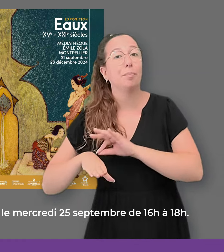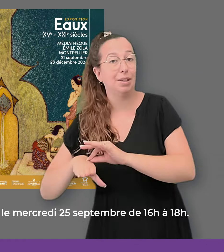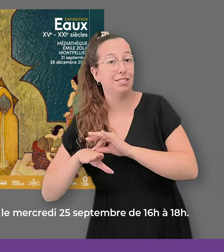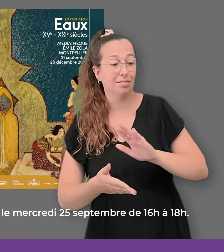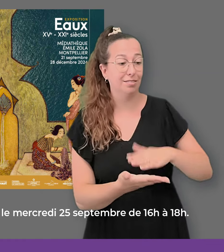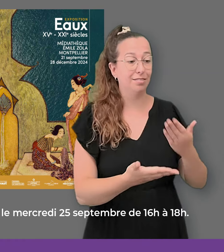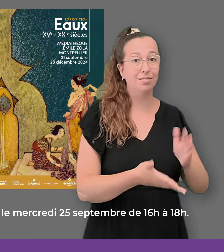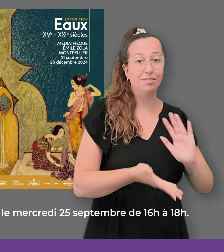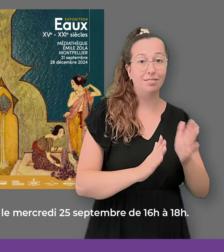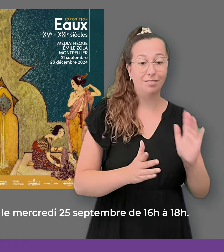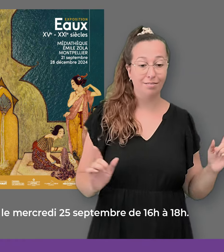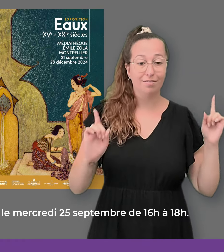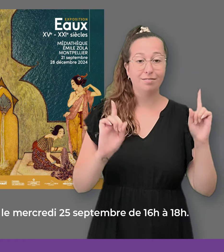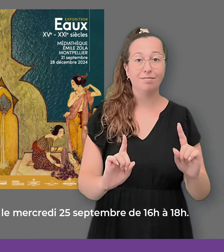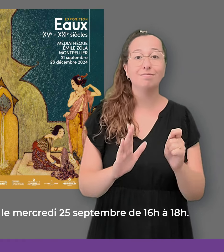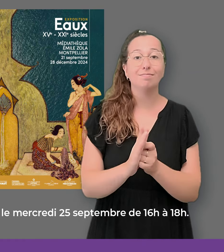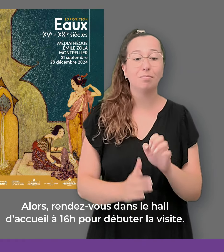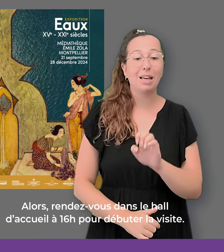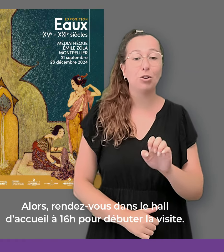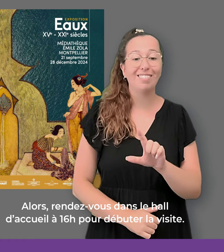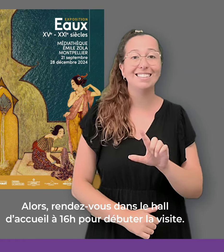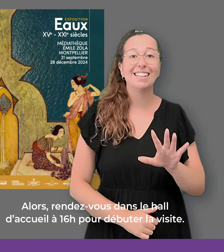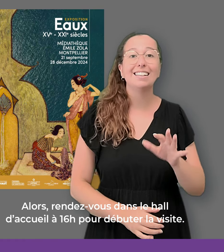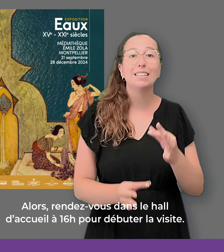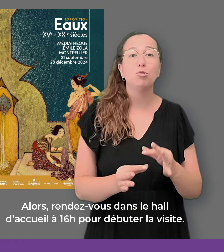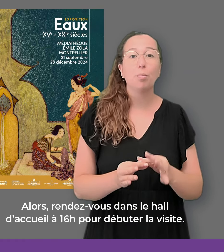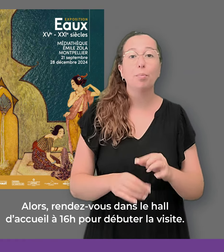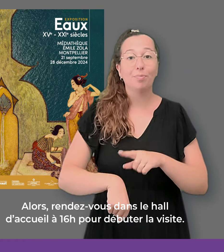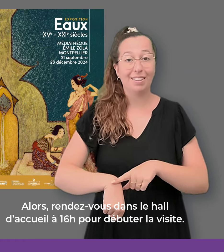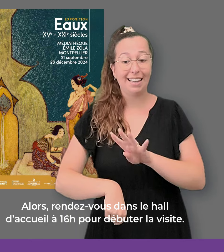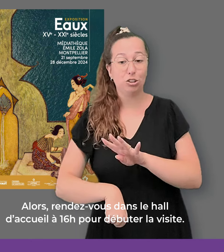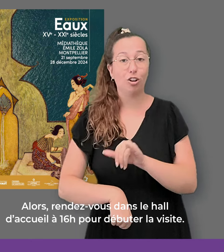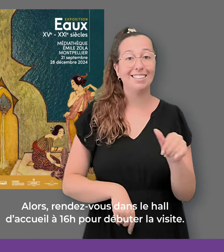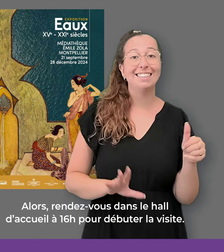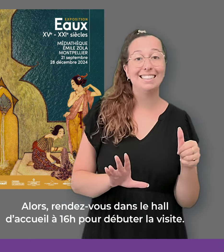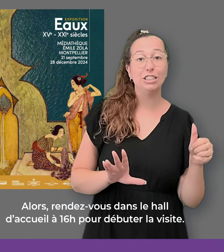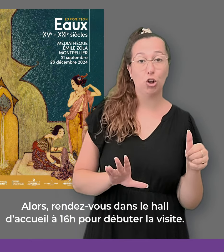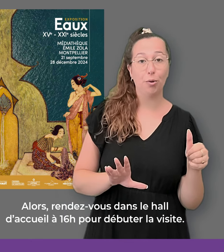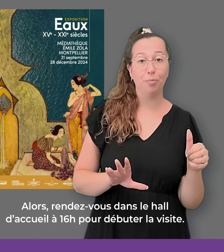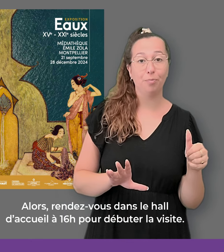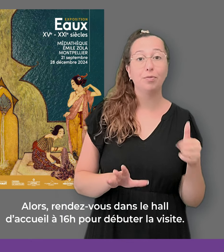septembre de 16h à 18h. Alors rendez-vous dans le hall d'accueil à 16h pour débuter la visite